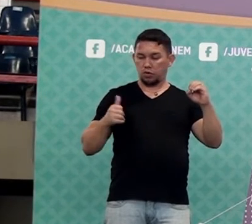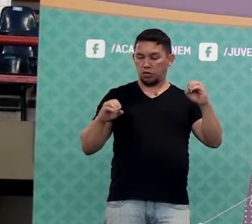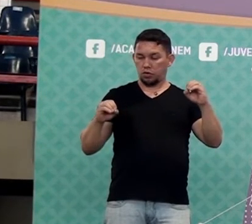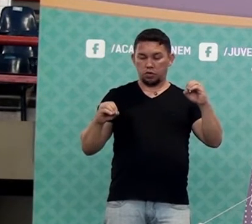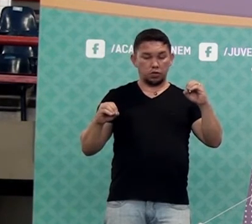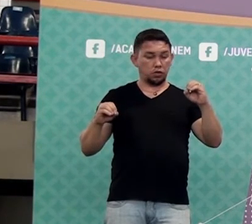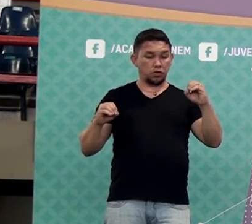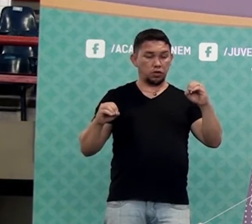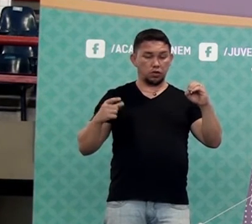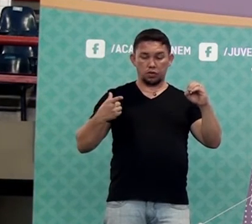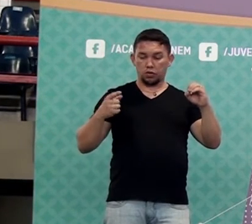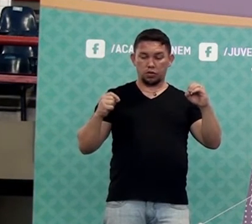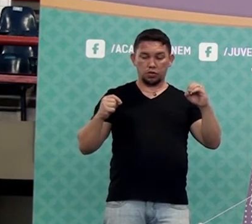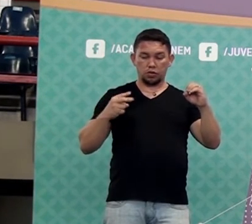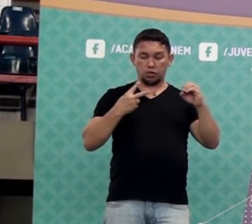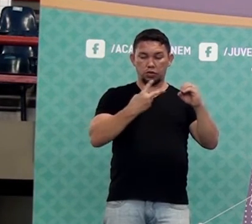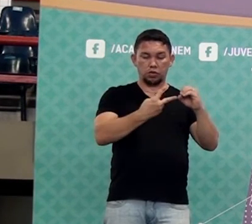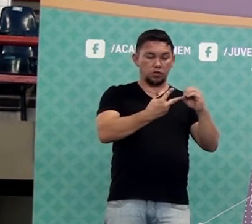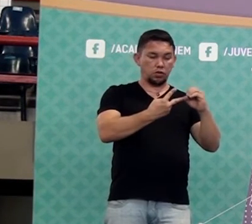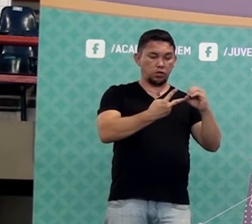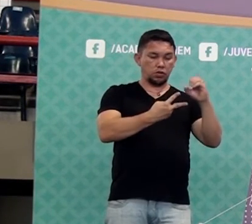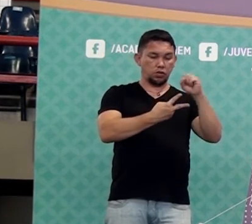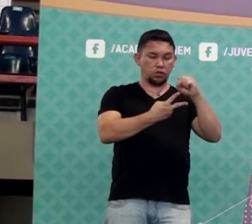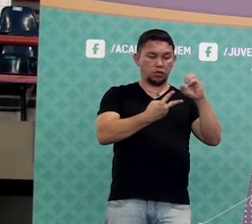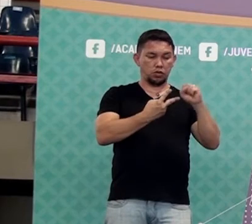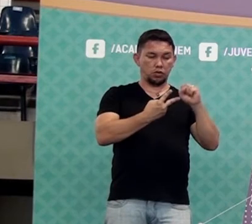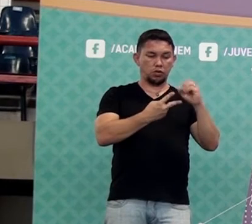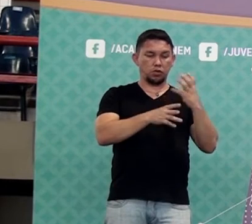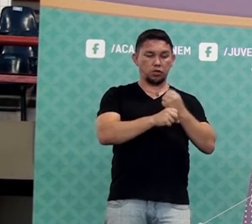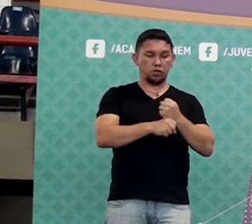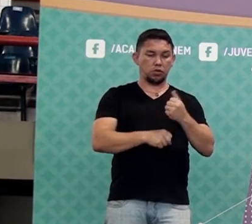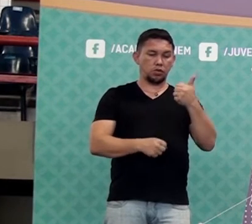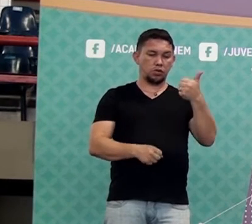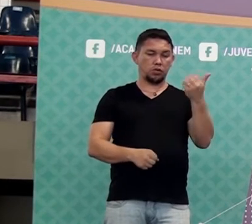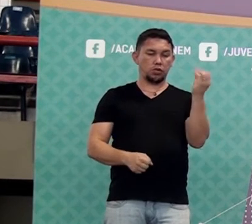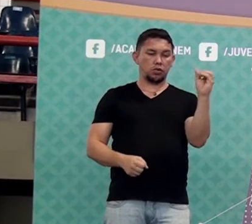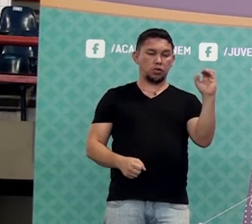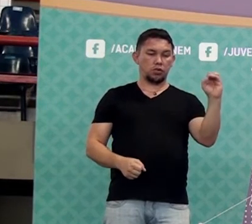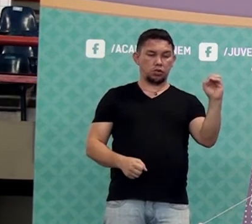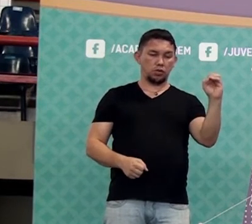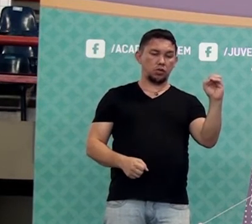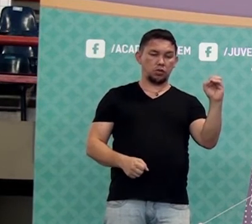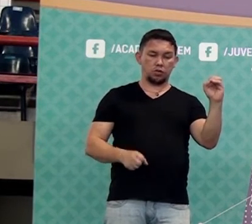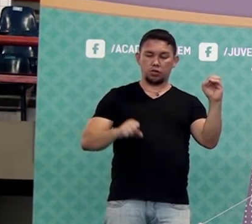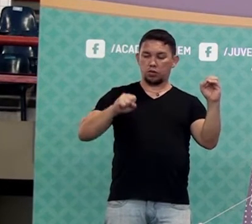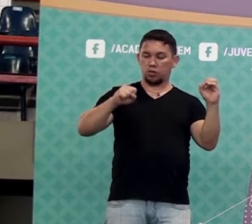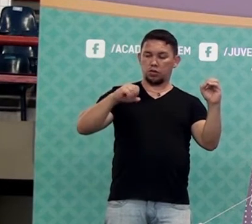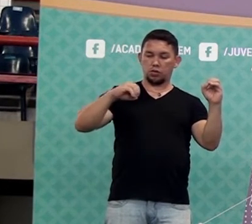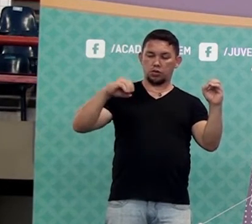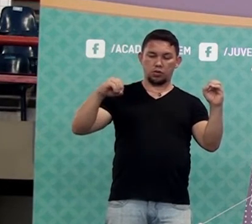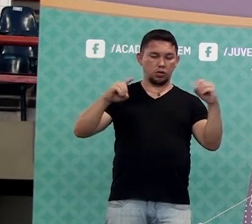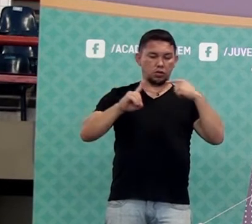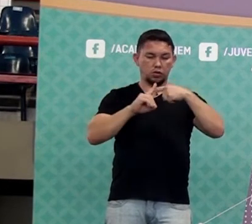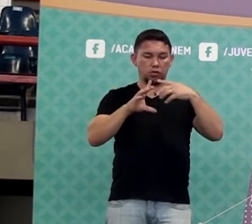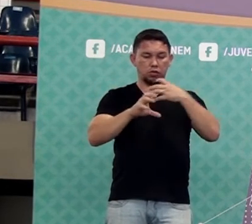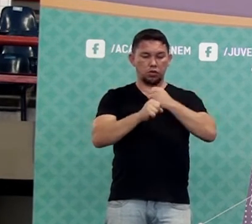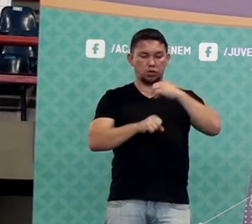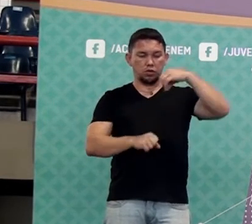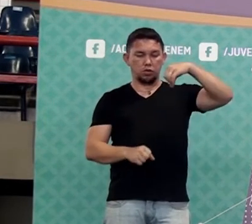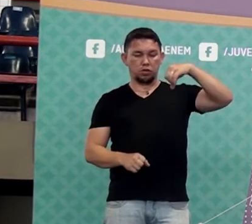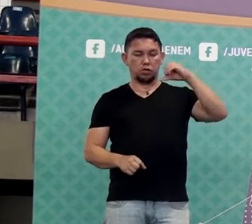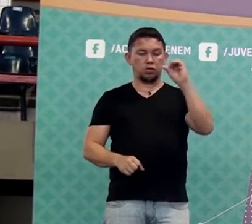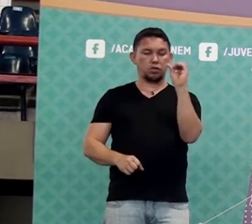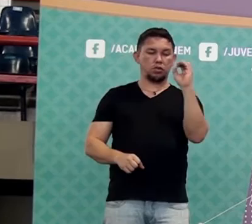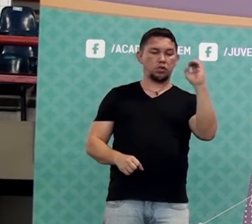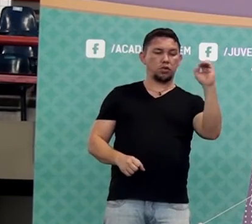80. E 20%? 80 mais 80. Porque 20% é o dobro de 10%. 80